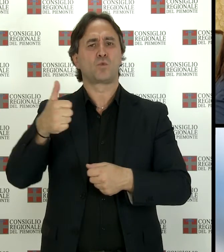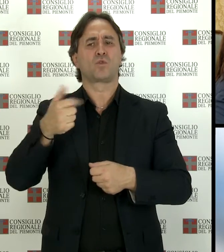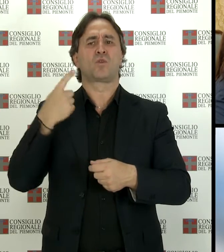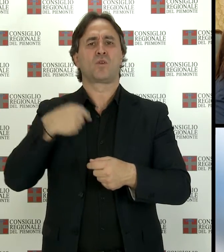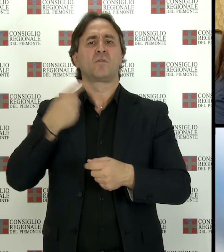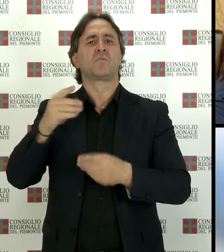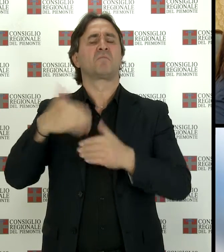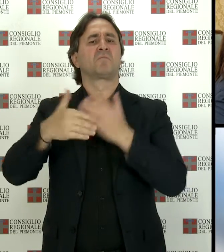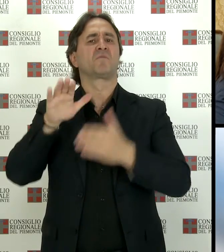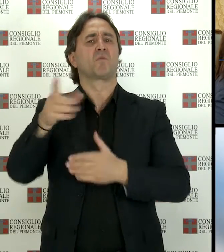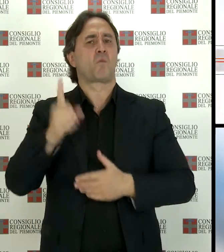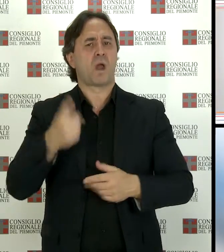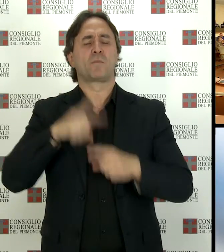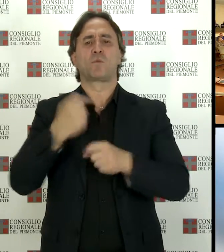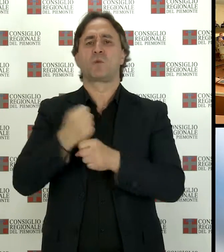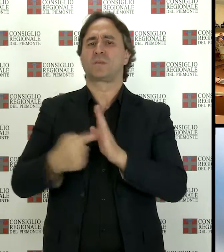futuro dei lavoratori.